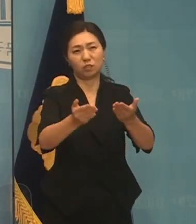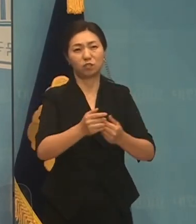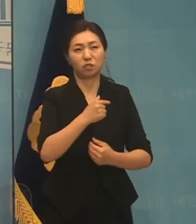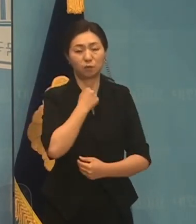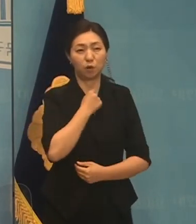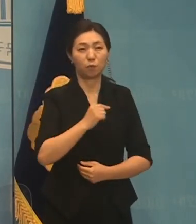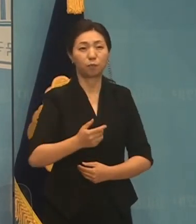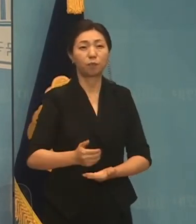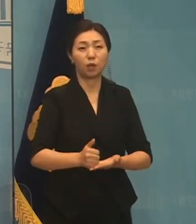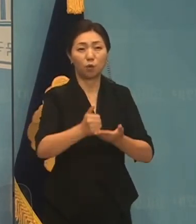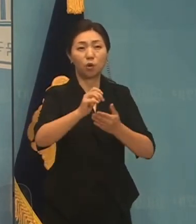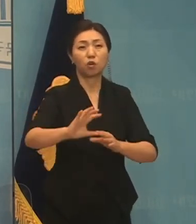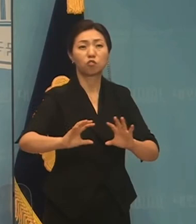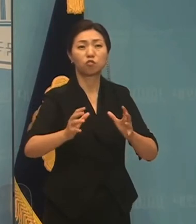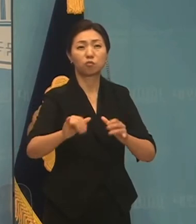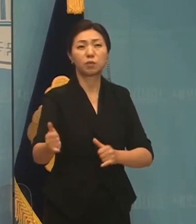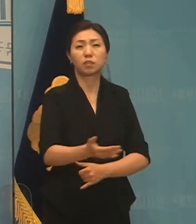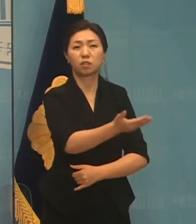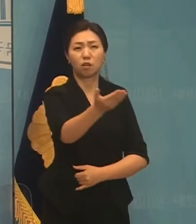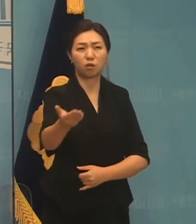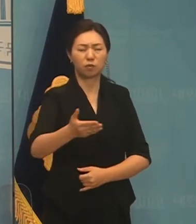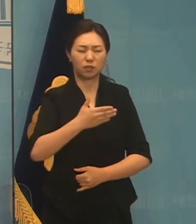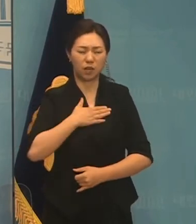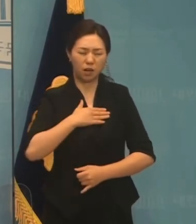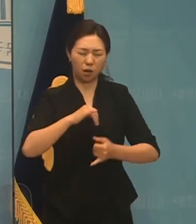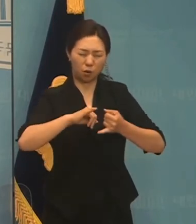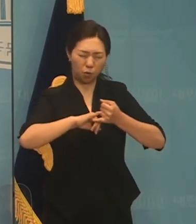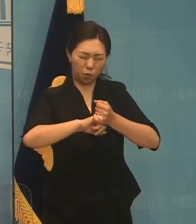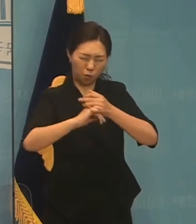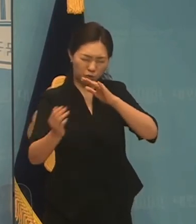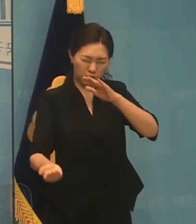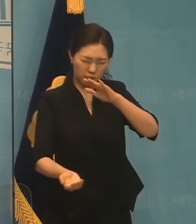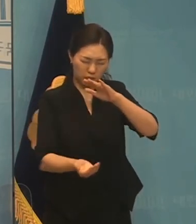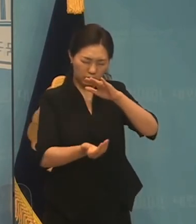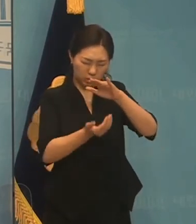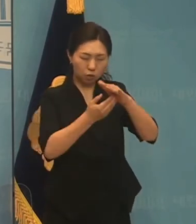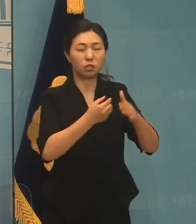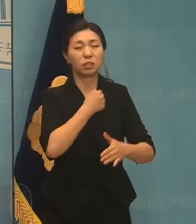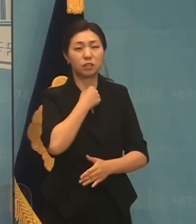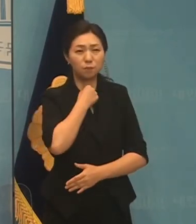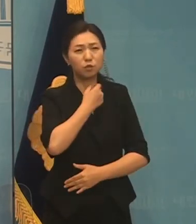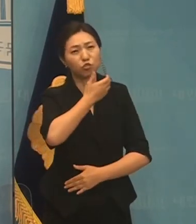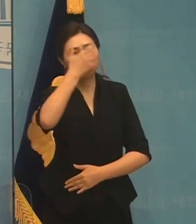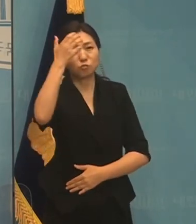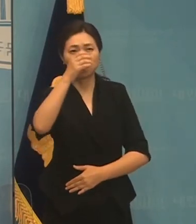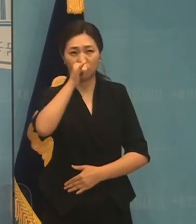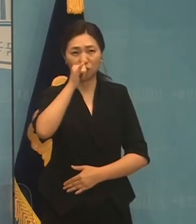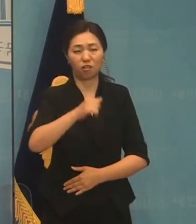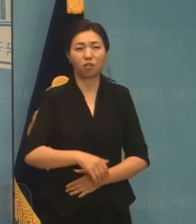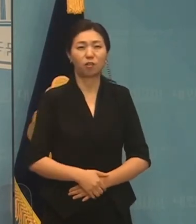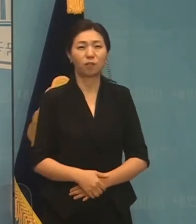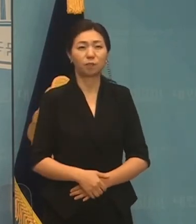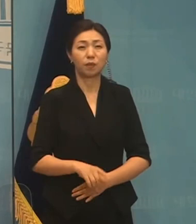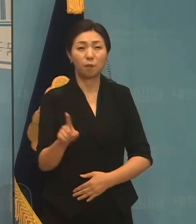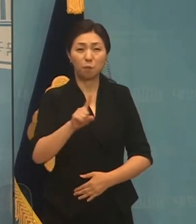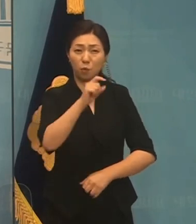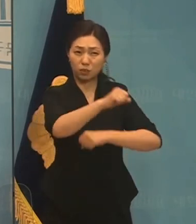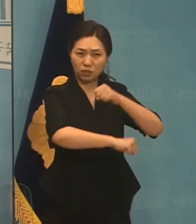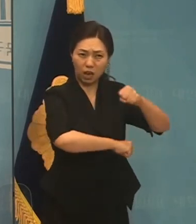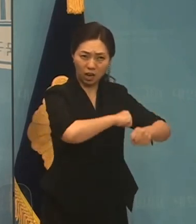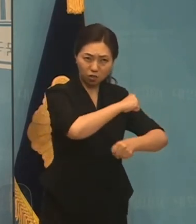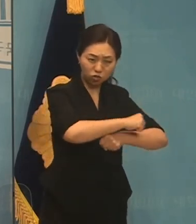저에게는 꼭 이루어야 하는 간절한 꿈이 있습니다. 자유